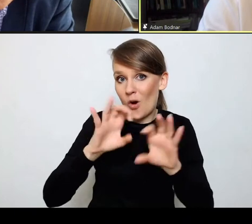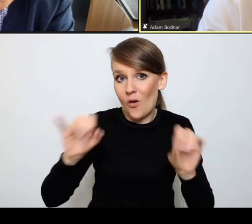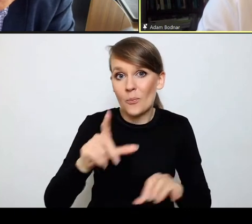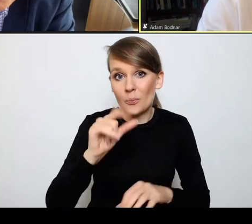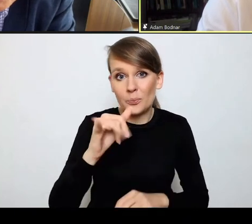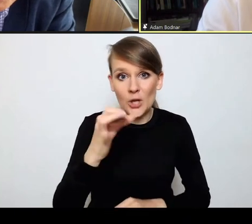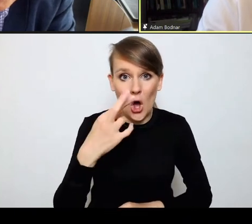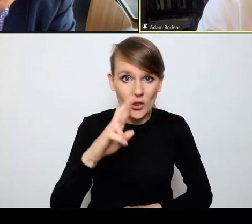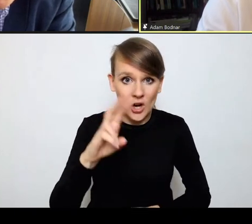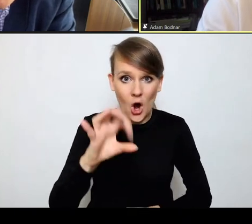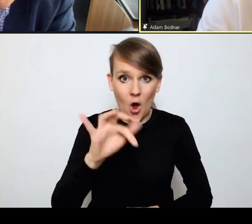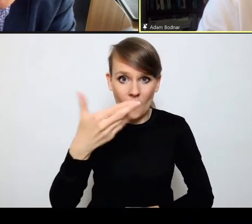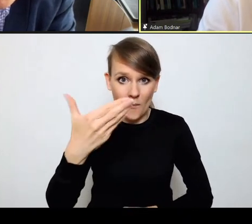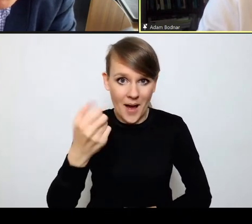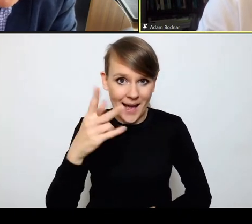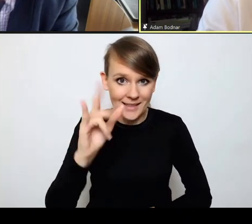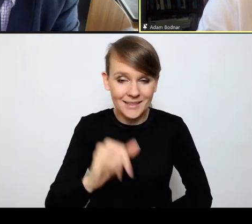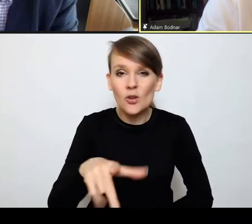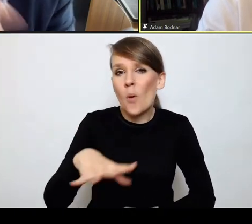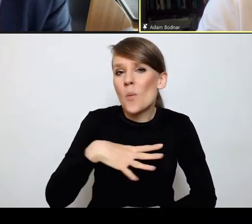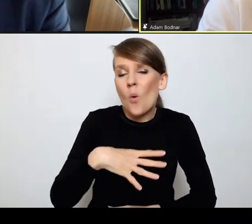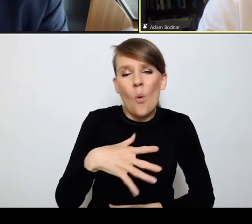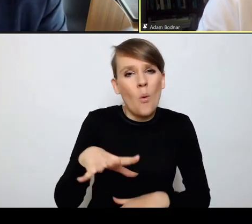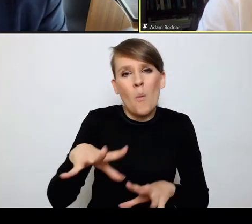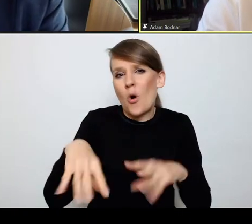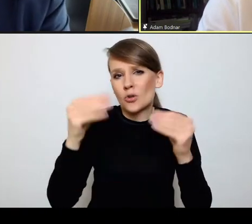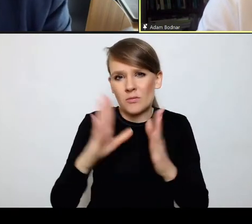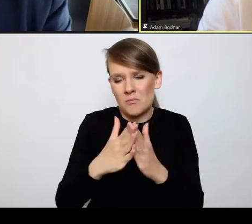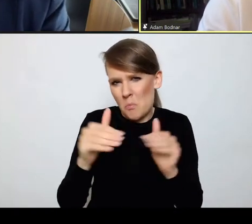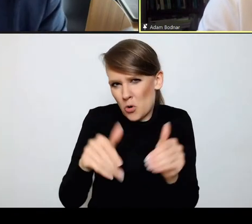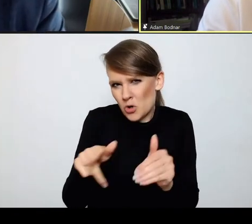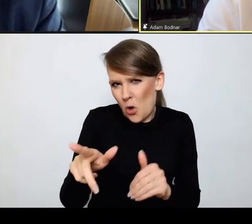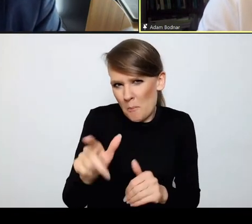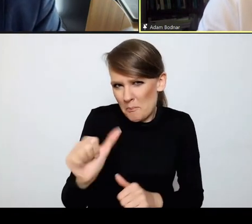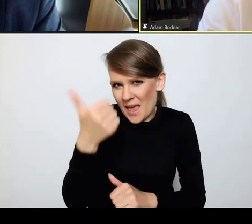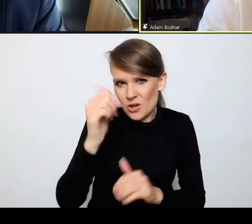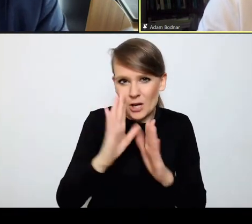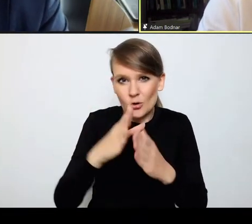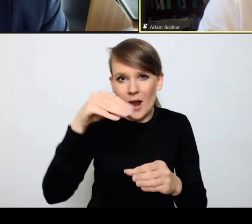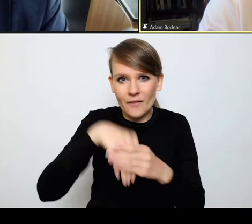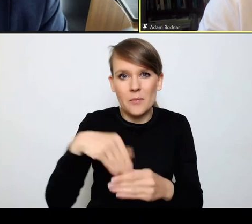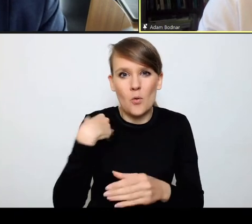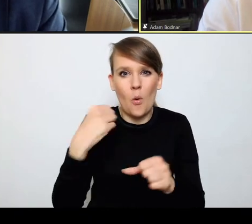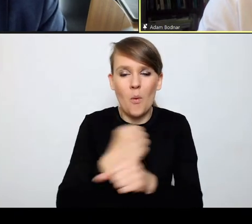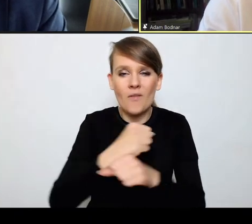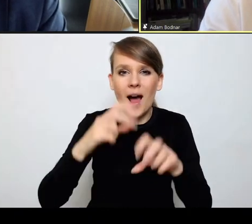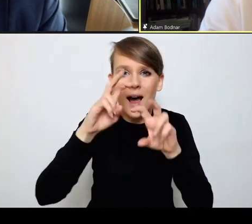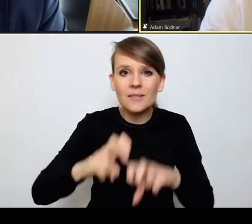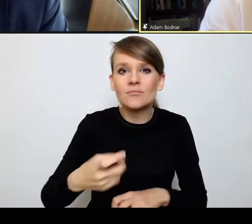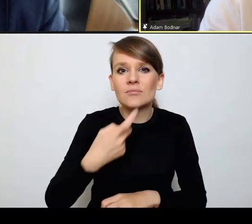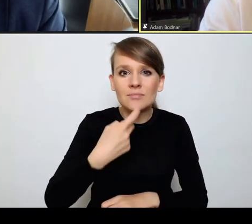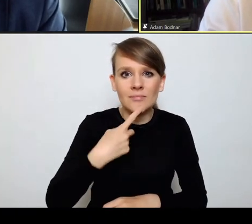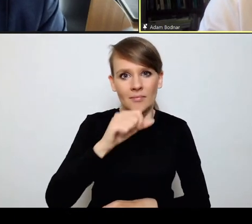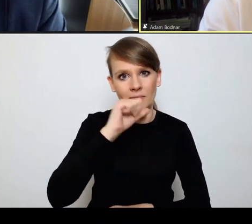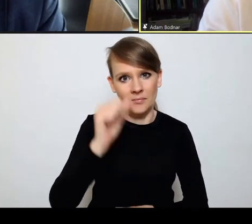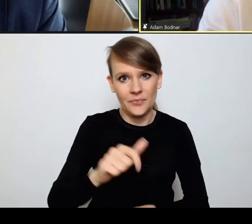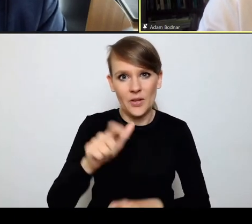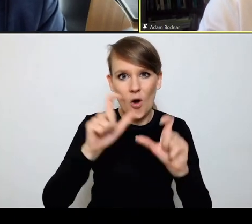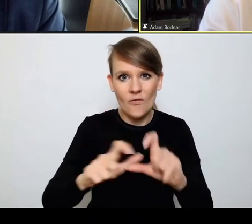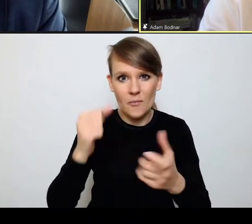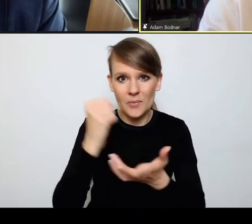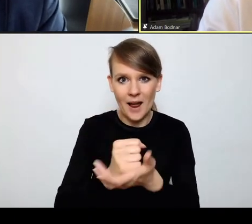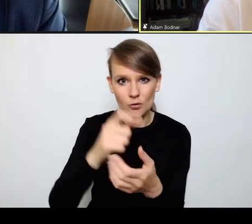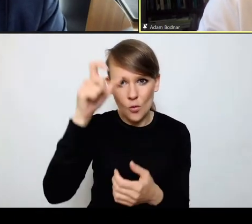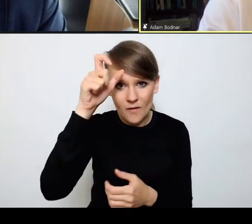Hofmańskiego. To była książka, jedna z pierwszych, w których, jeśli nie pierwsza w ogóle, w której analizowano na poważnie, co znaczy Europejska Konwencja Praw Człowieka i